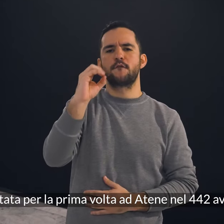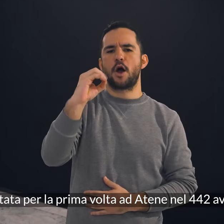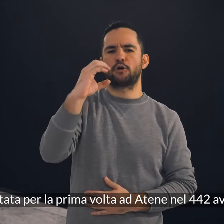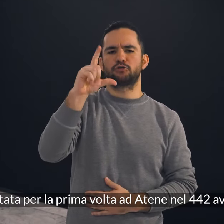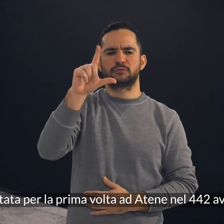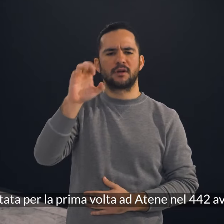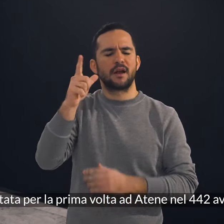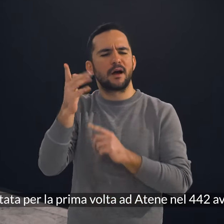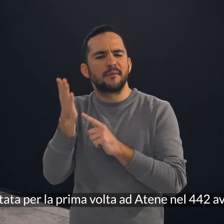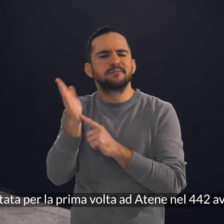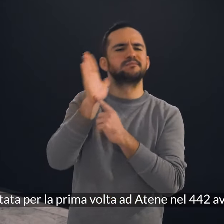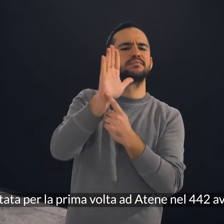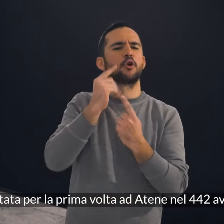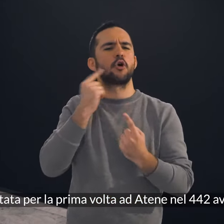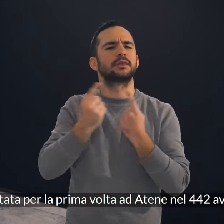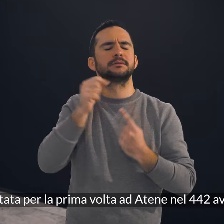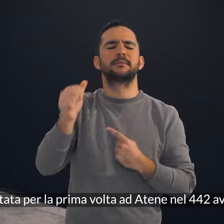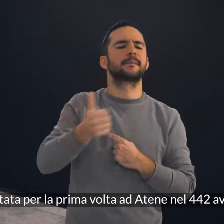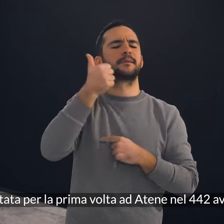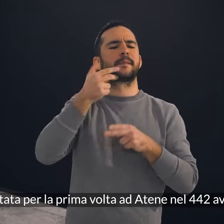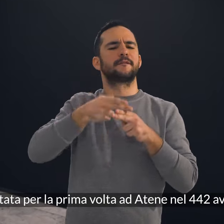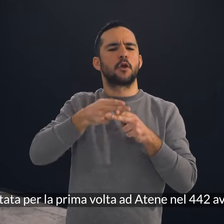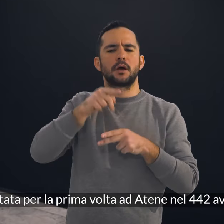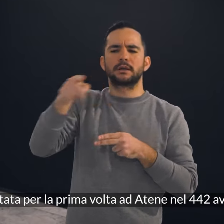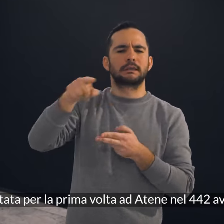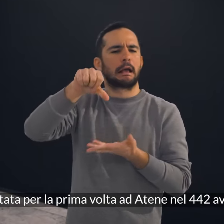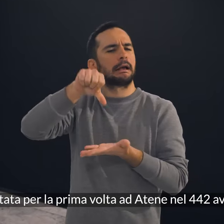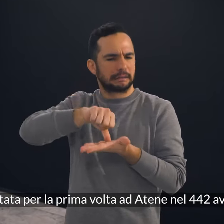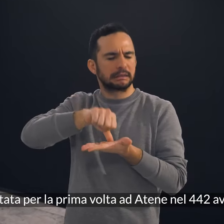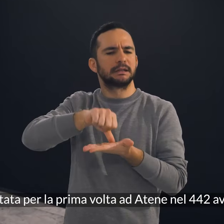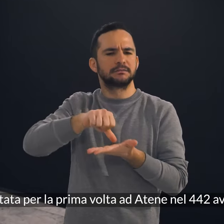ad Atene nel 442 a.C.